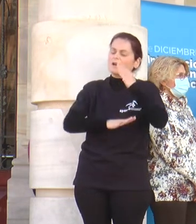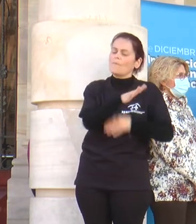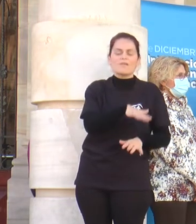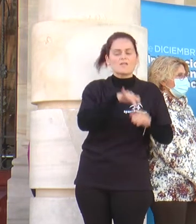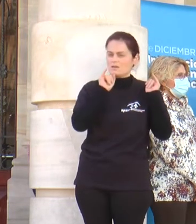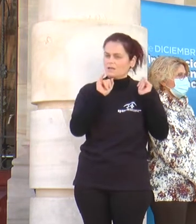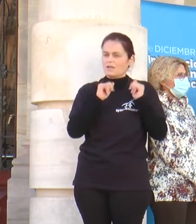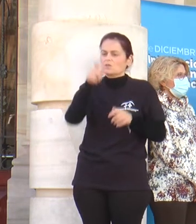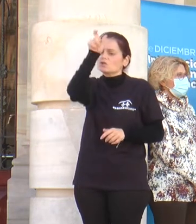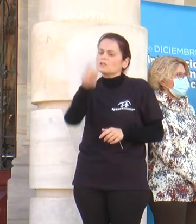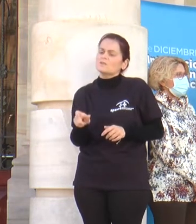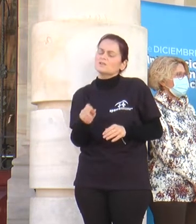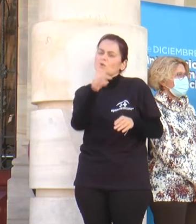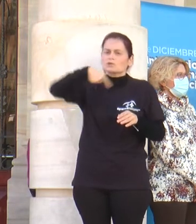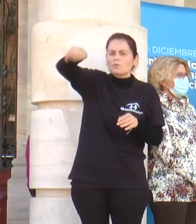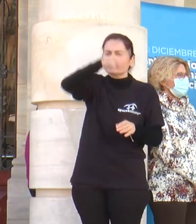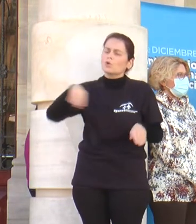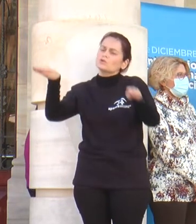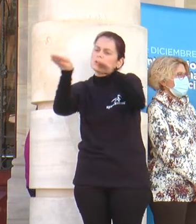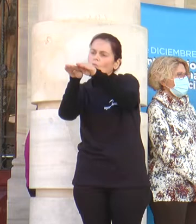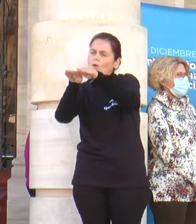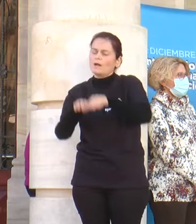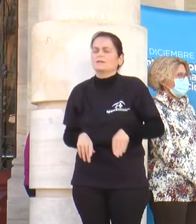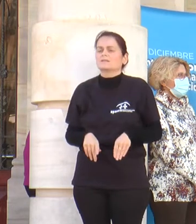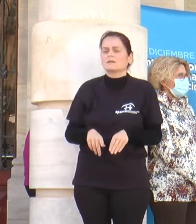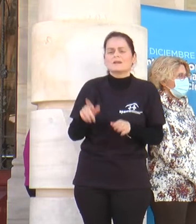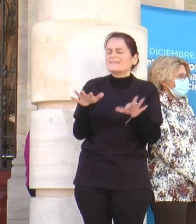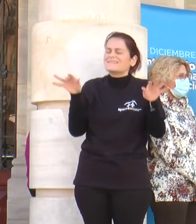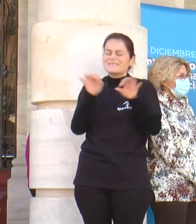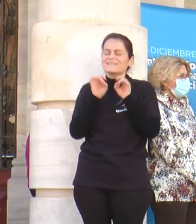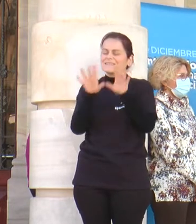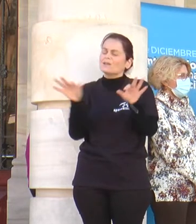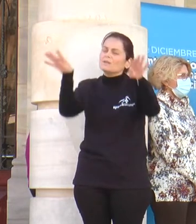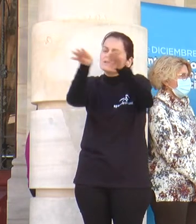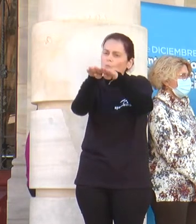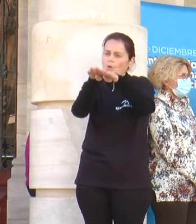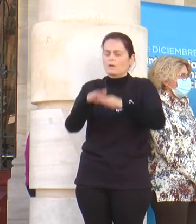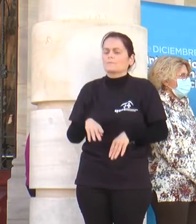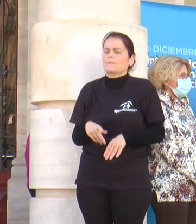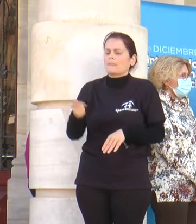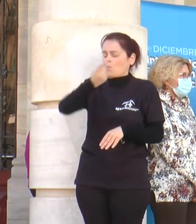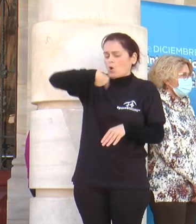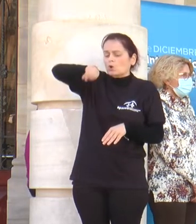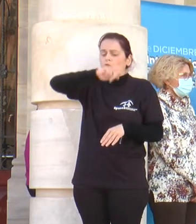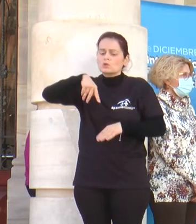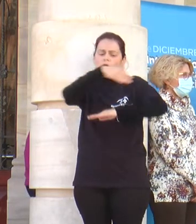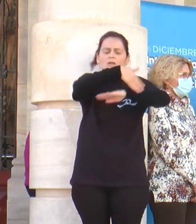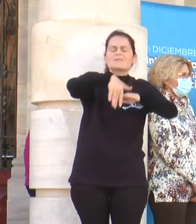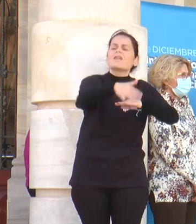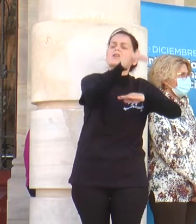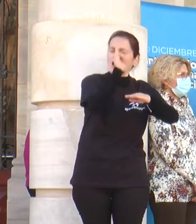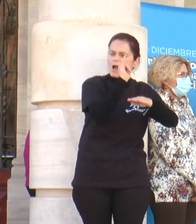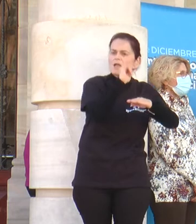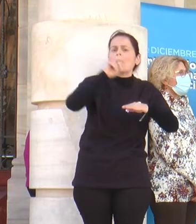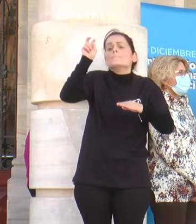Somos personas como tú, como todos. Somos exactamente igual que tú. Porque nosotros tenemos unas limitaciones